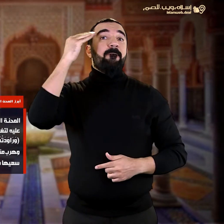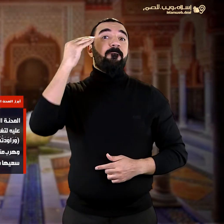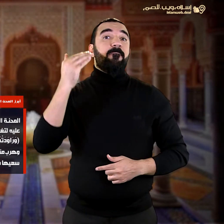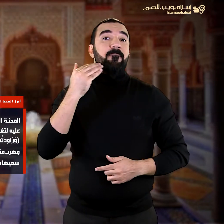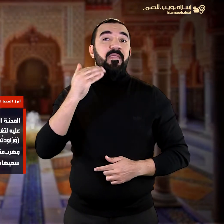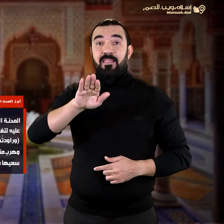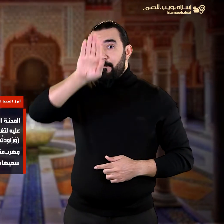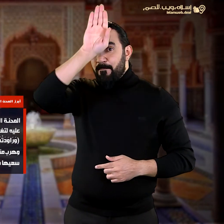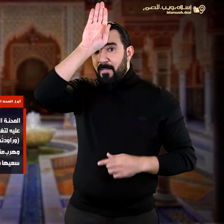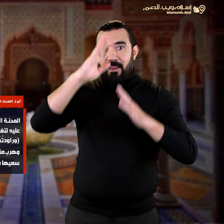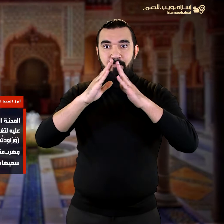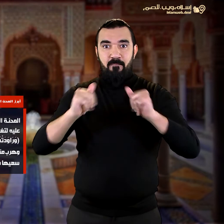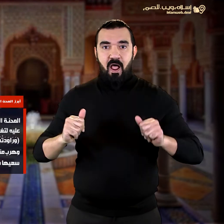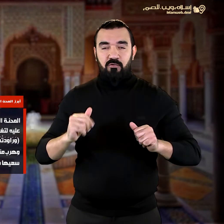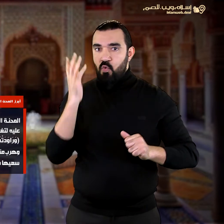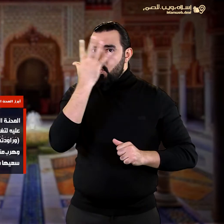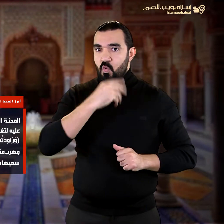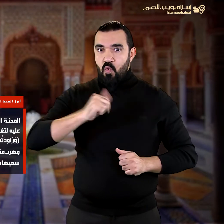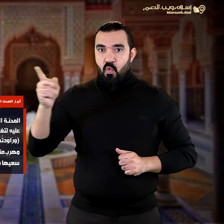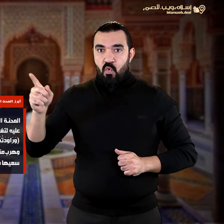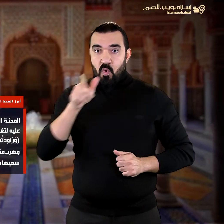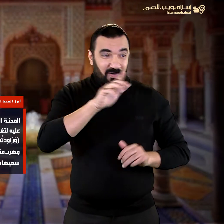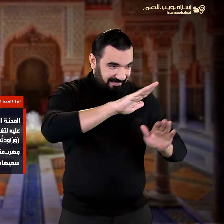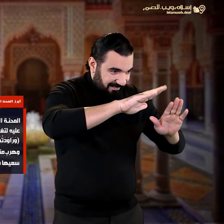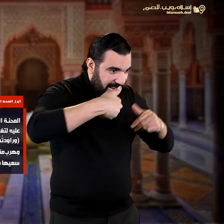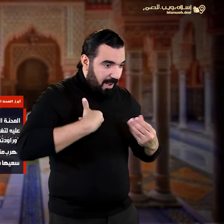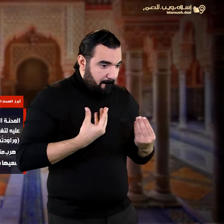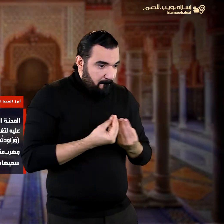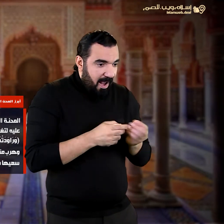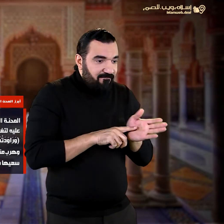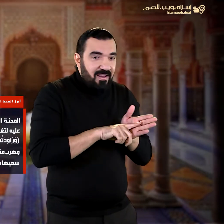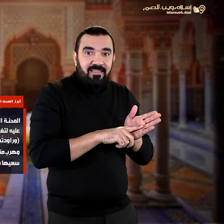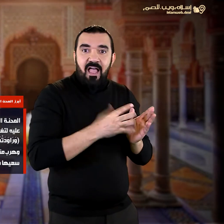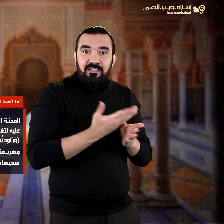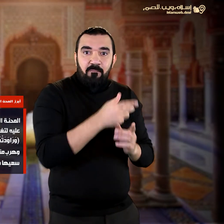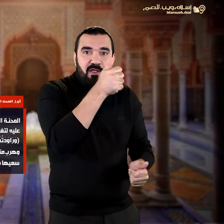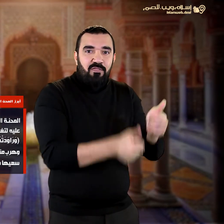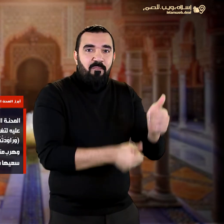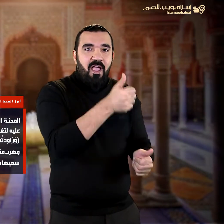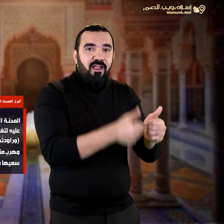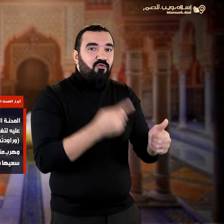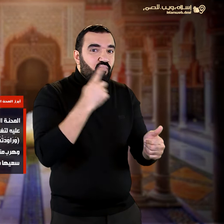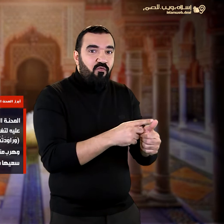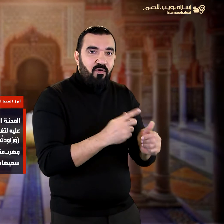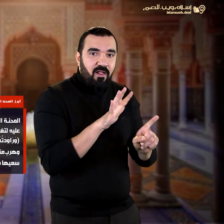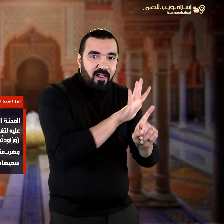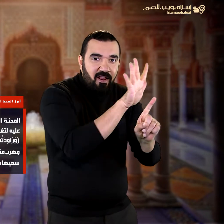عندما عرضت فتنتها عليه لتغويه وتوقعه في